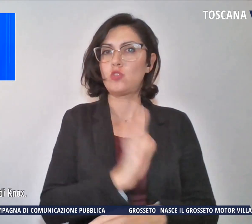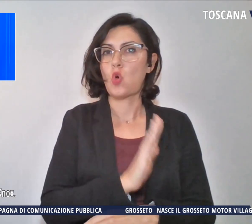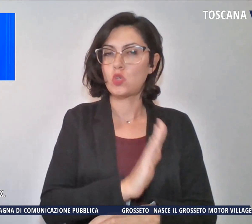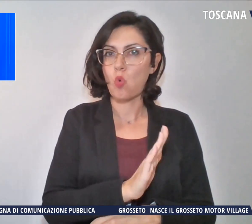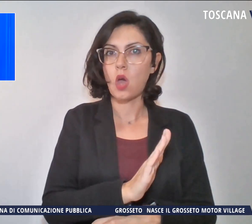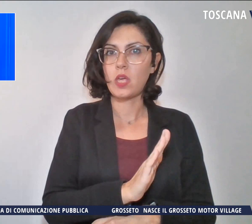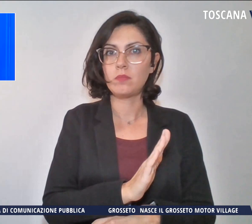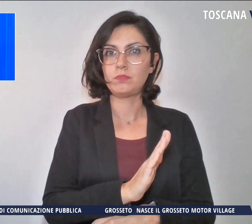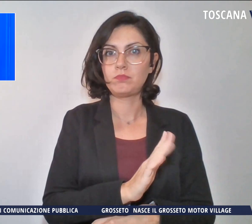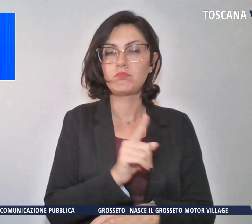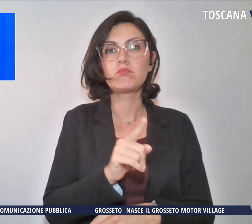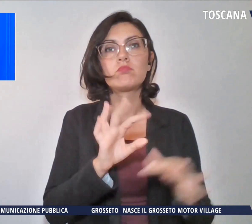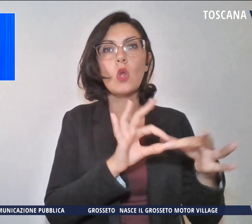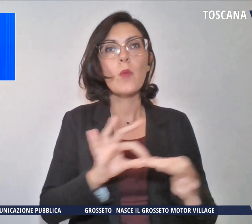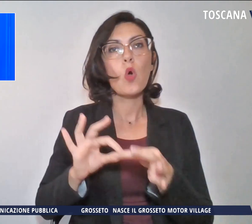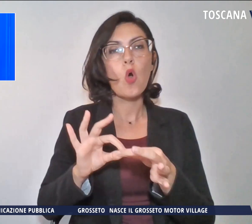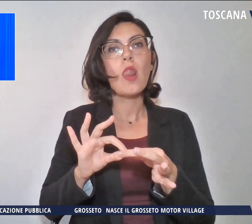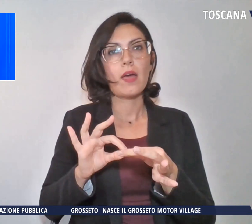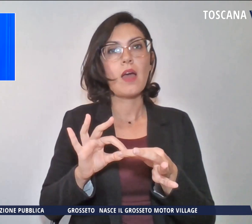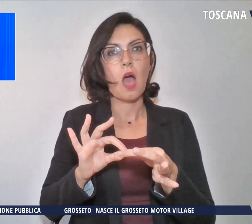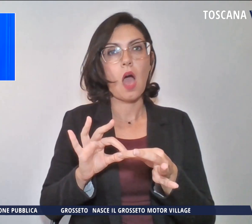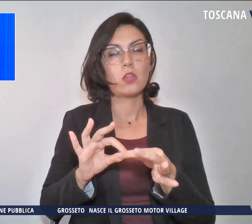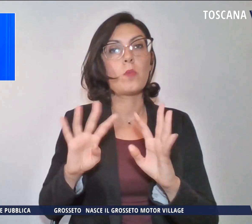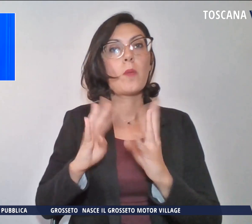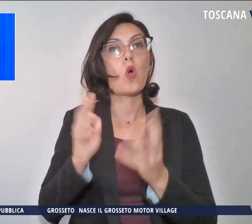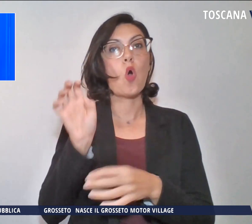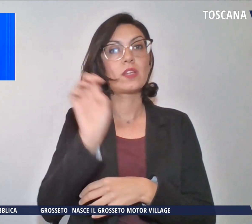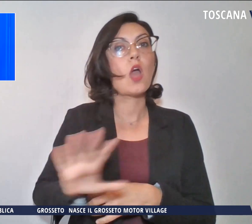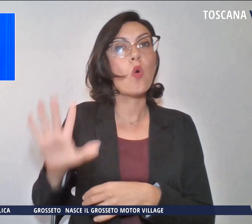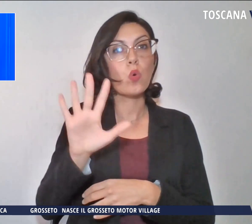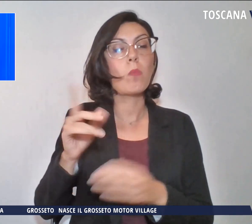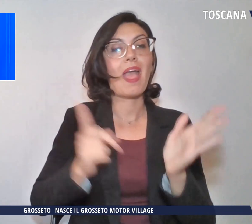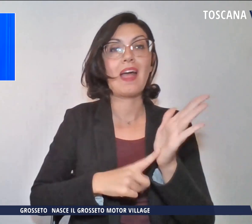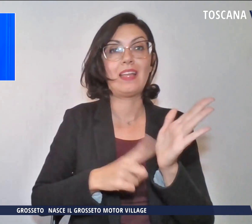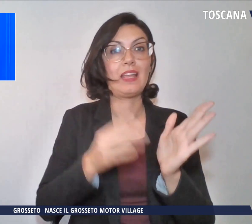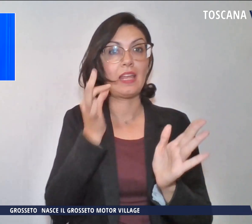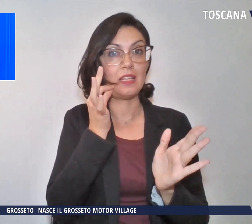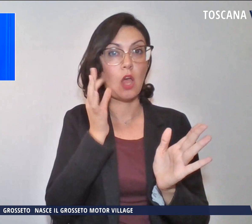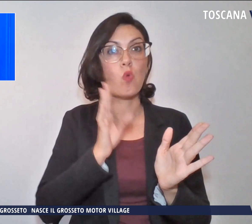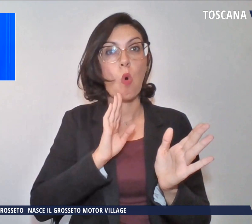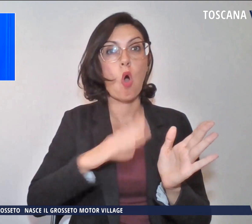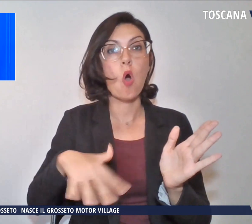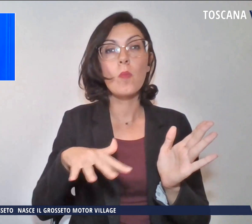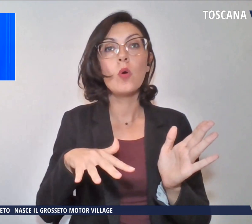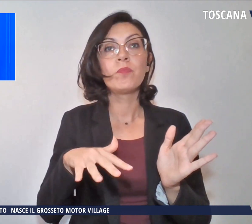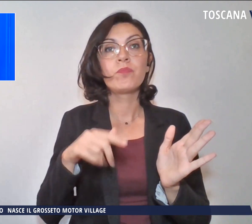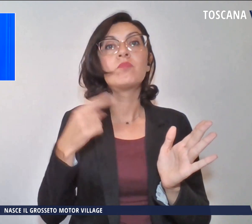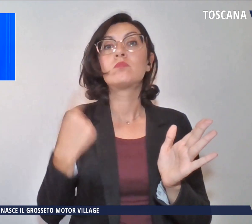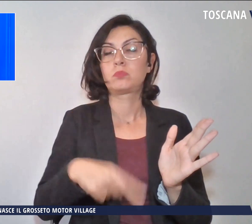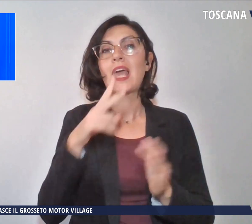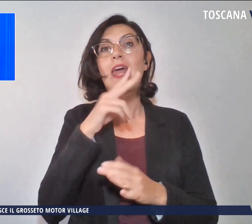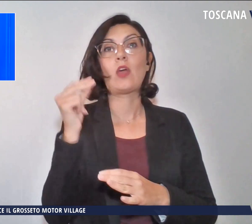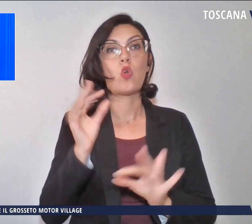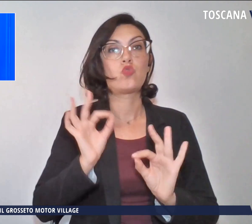base di una pronuncia della Corte Europea dei diritti dell'uomo che aveva riconosciuto la violazione